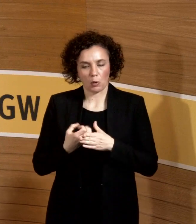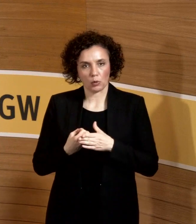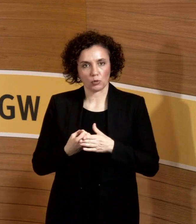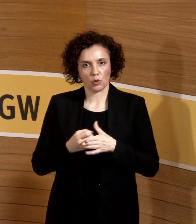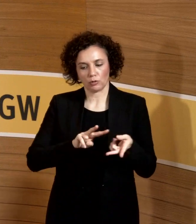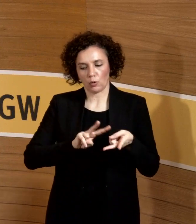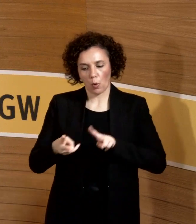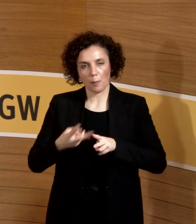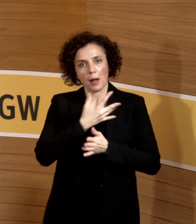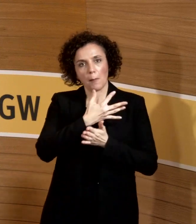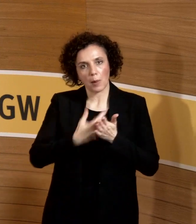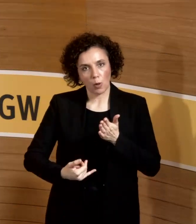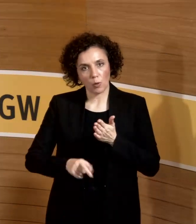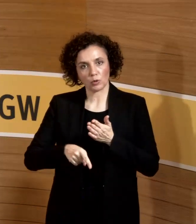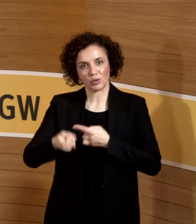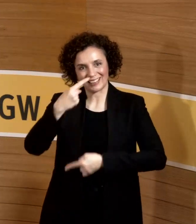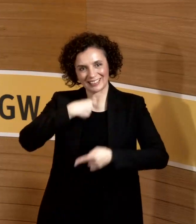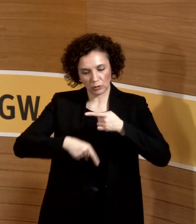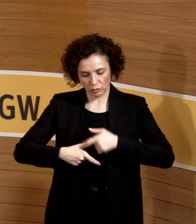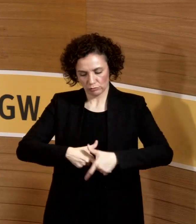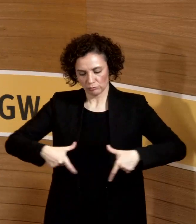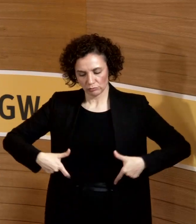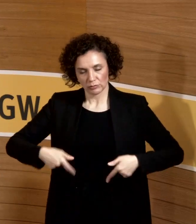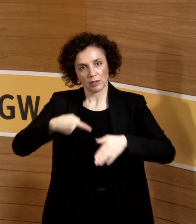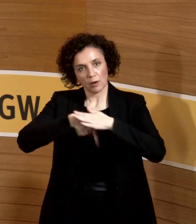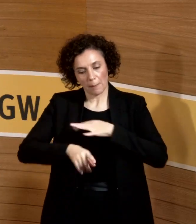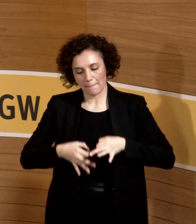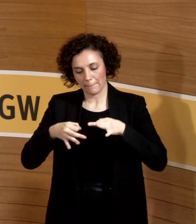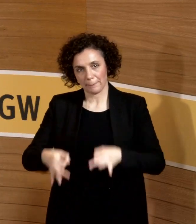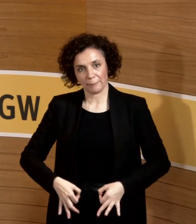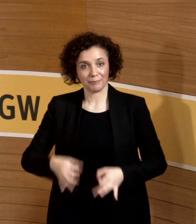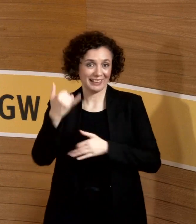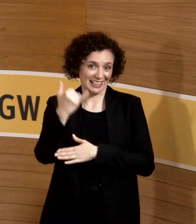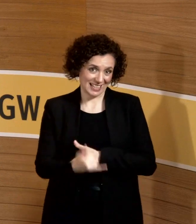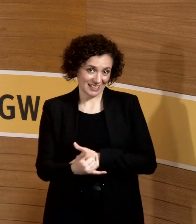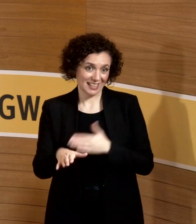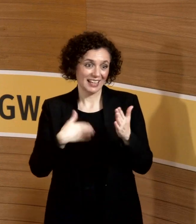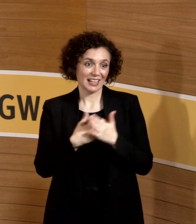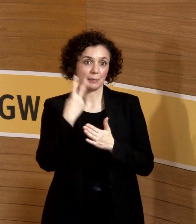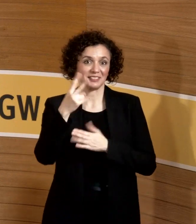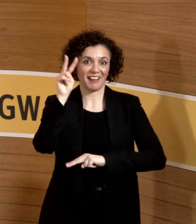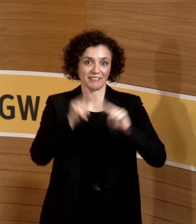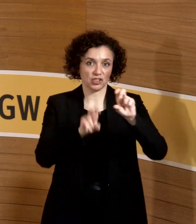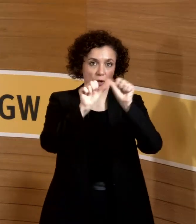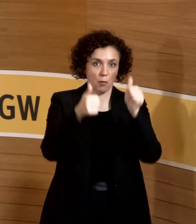auch über die Plazenta in das Kind gelangen. Da gibt es zwei verschiedene Modelle. Und im Worst-Case-Modell wäre es bei